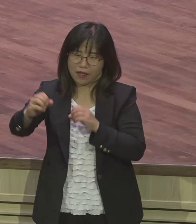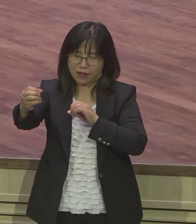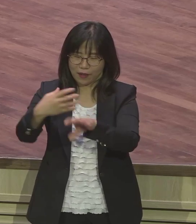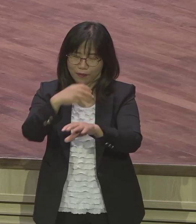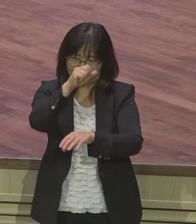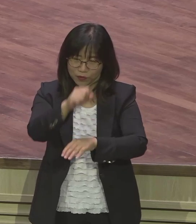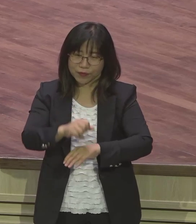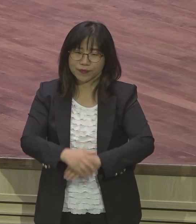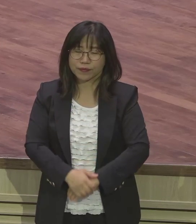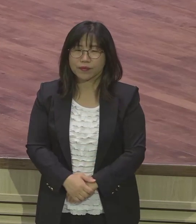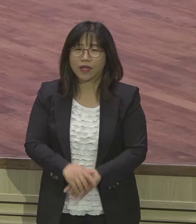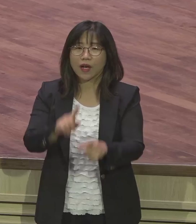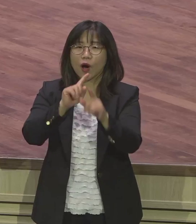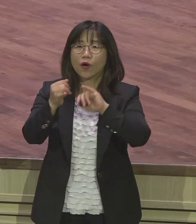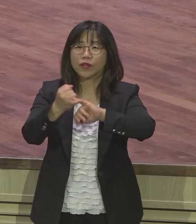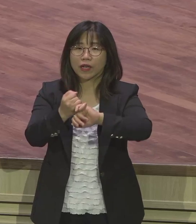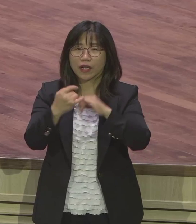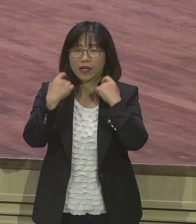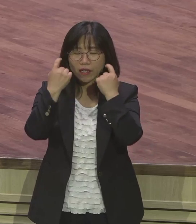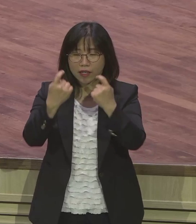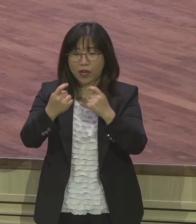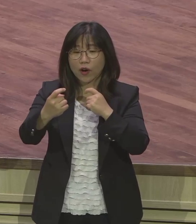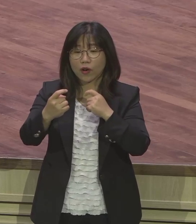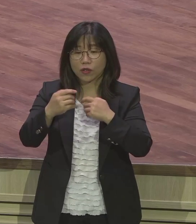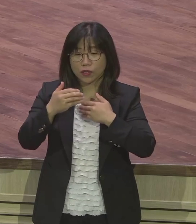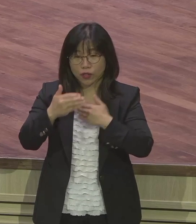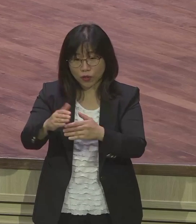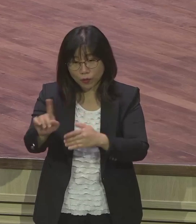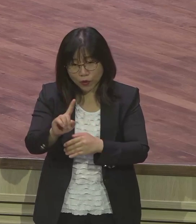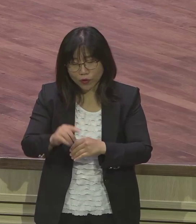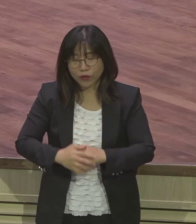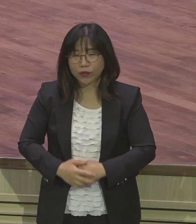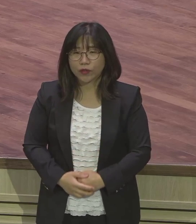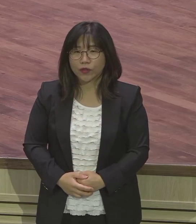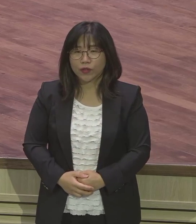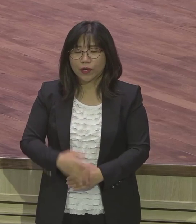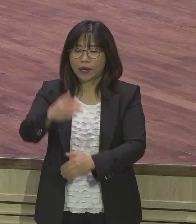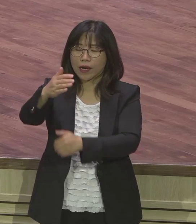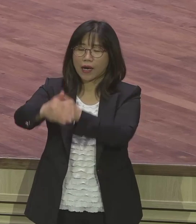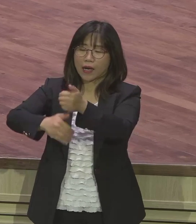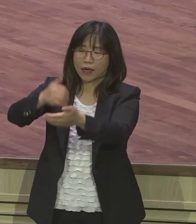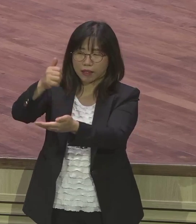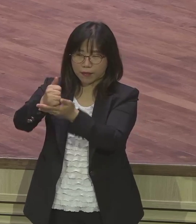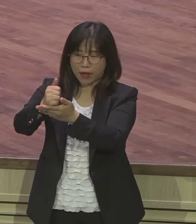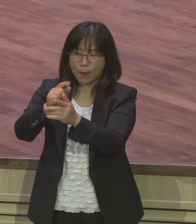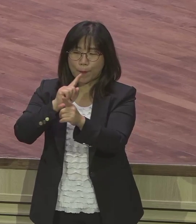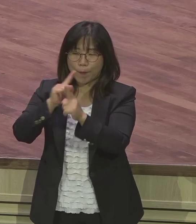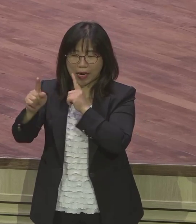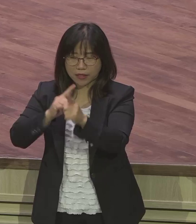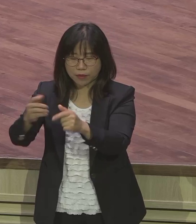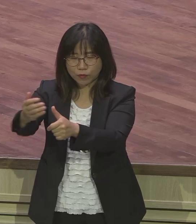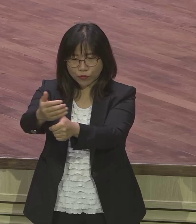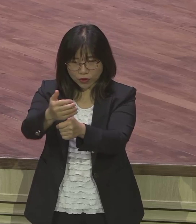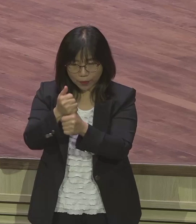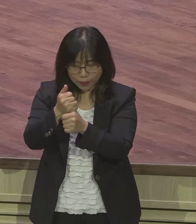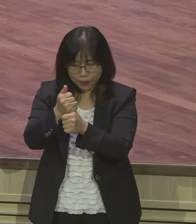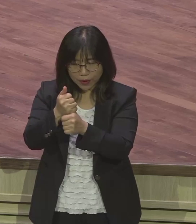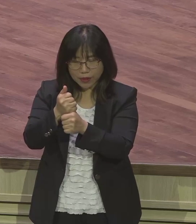은약의 여정은 다른 것이 아니에요 은약의 여정이 뭐예요? 하나님의 말씀을 붙잡고 그 말씀을